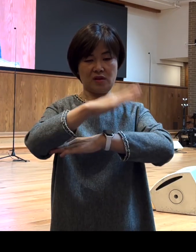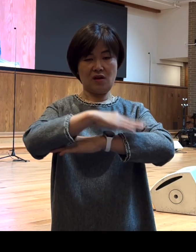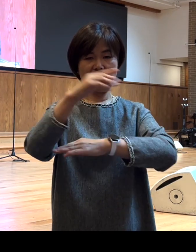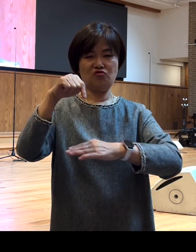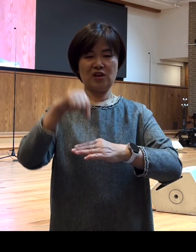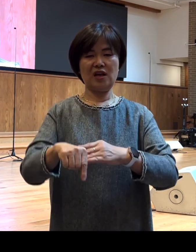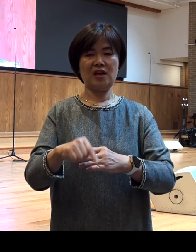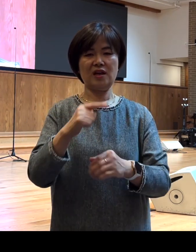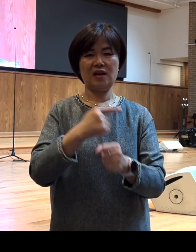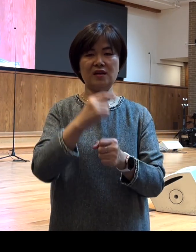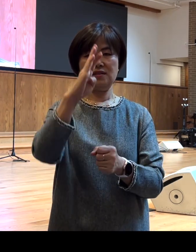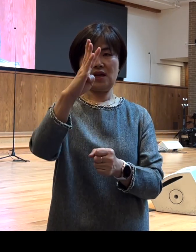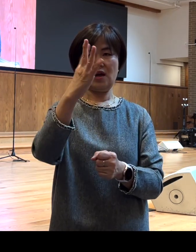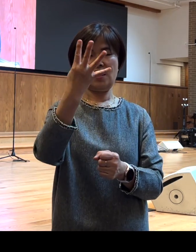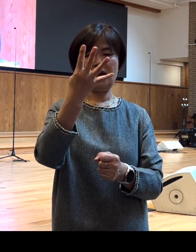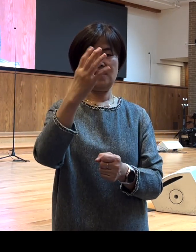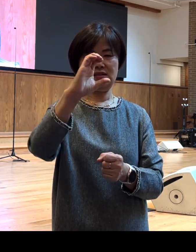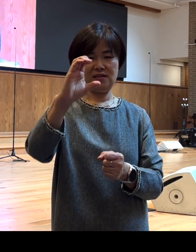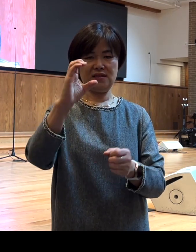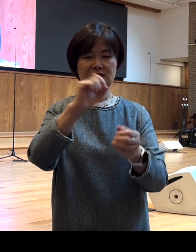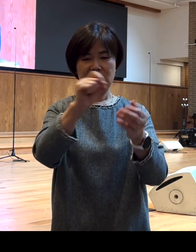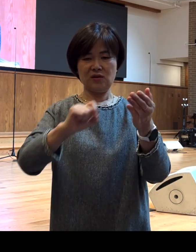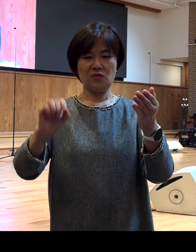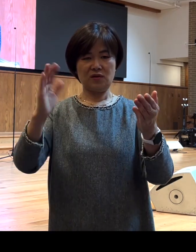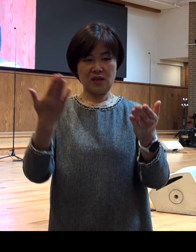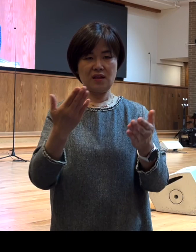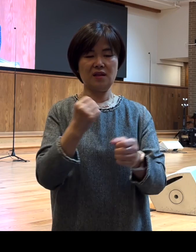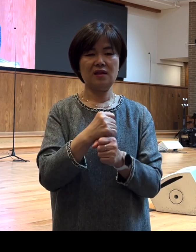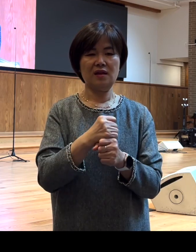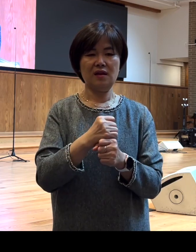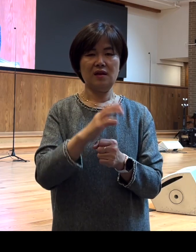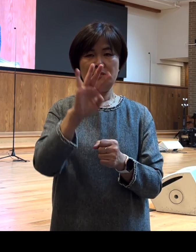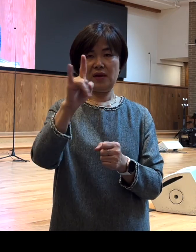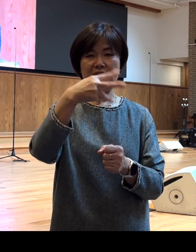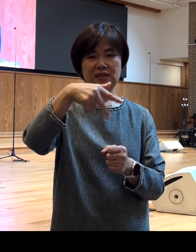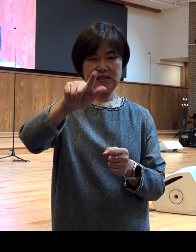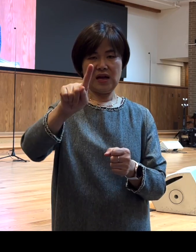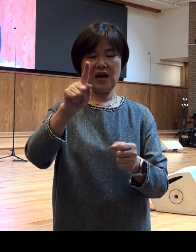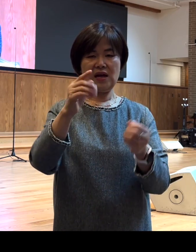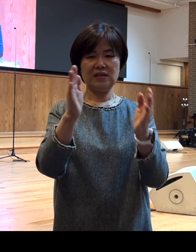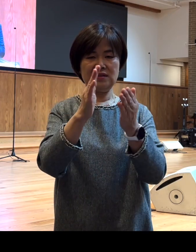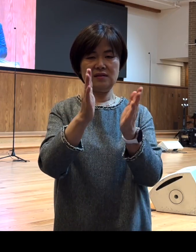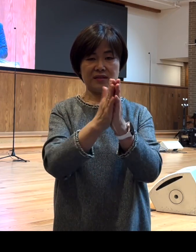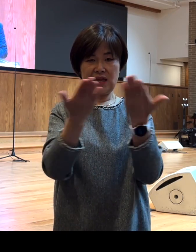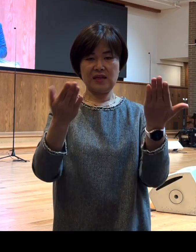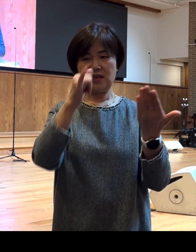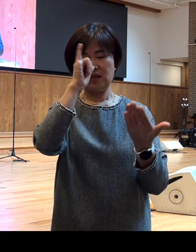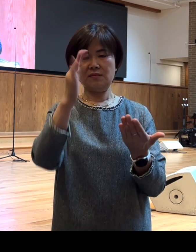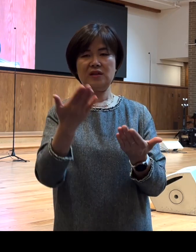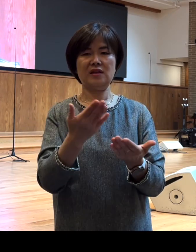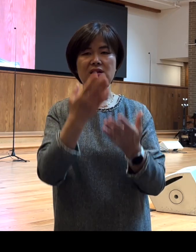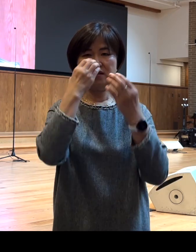기록된 베자 코덱스 베자 사본이라는 것이 있습니다 그럼 이 베자 사본은 신약 성경에